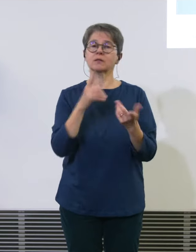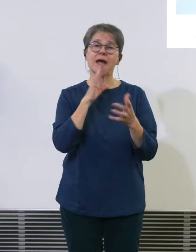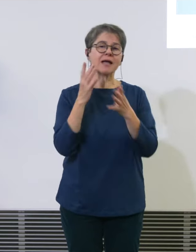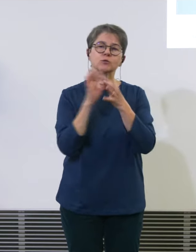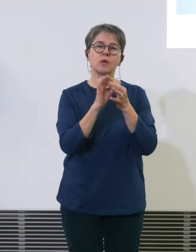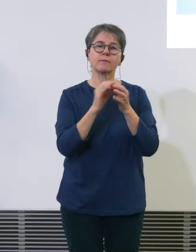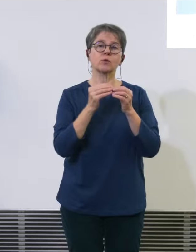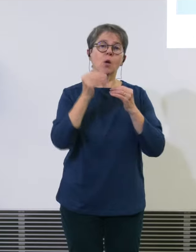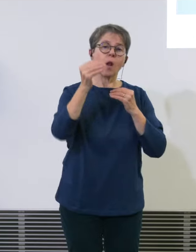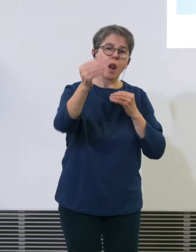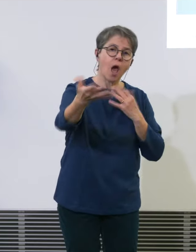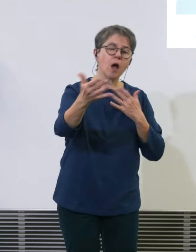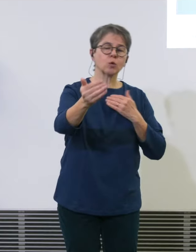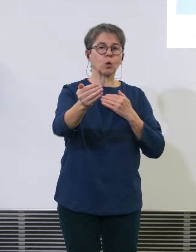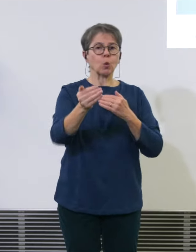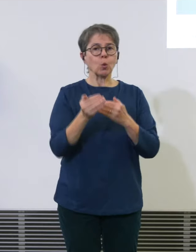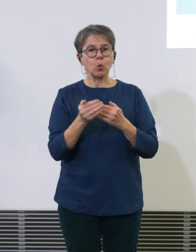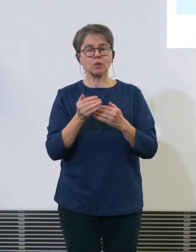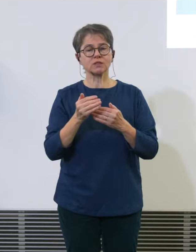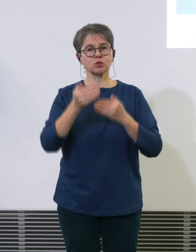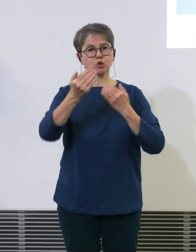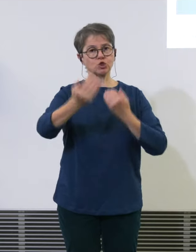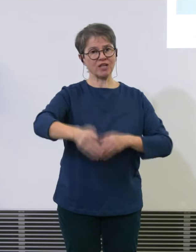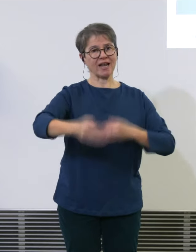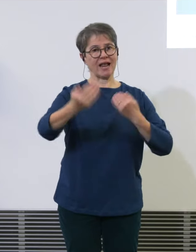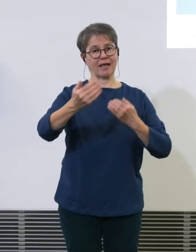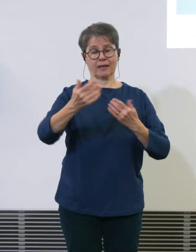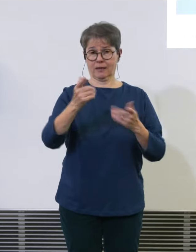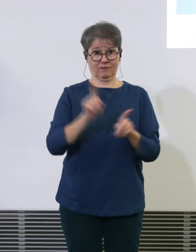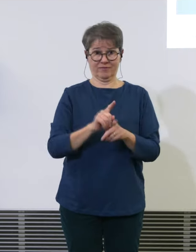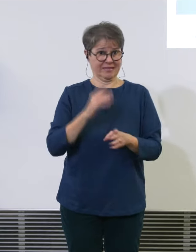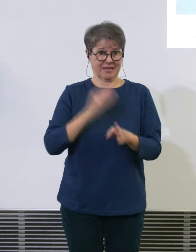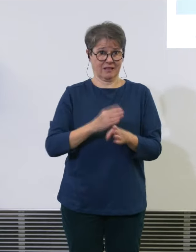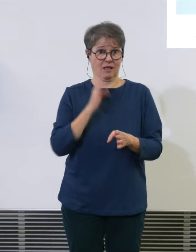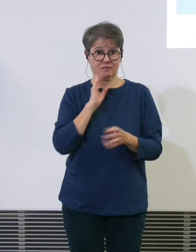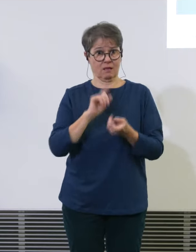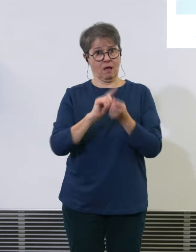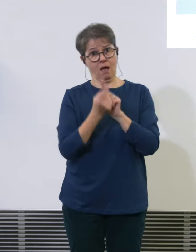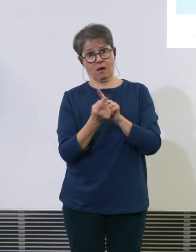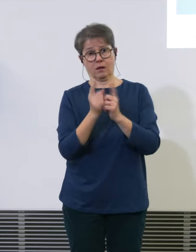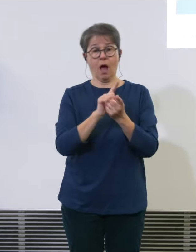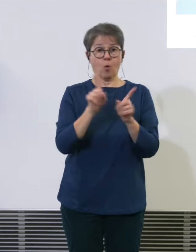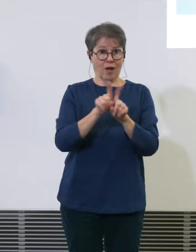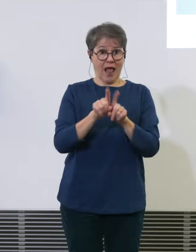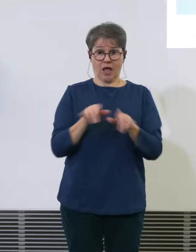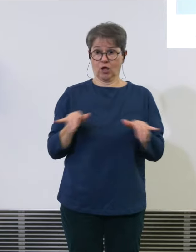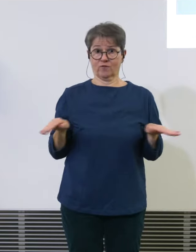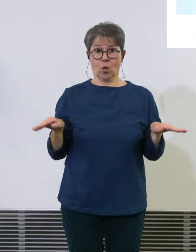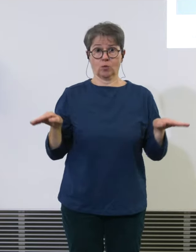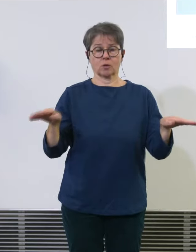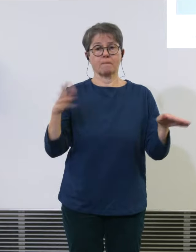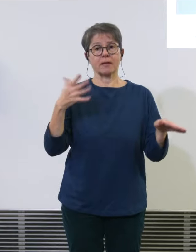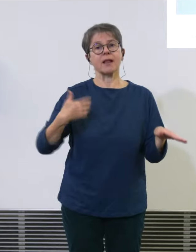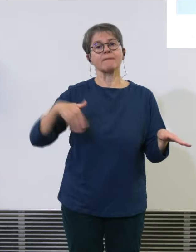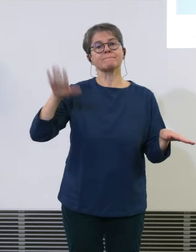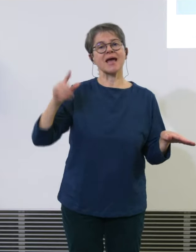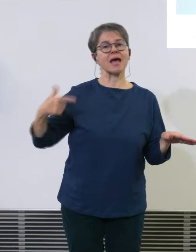Langstrecken Flugzeuge sondern jeder Tag ist das anders auch wenn es in dem Sins gleiche Flugzeug ist manchmal ist mehr Treibstoff geladen manchmal sind mehr